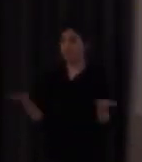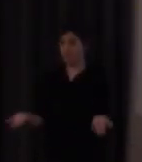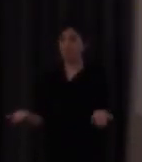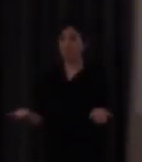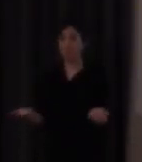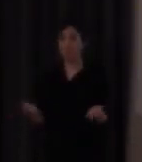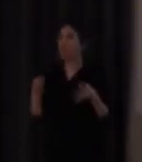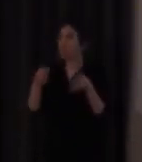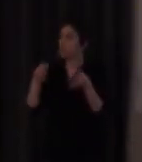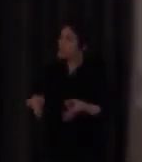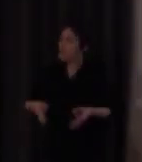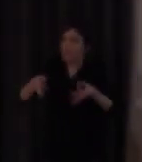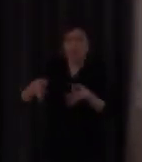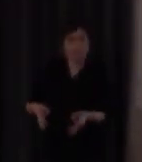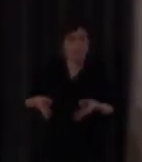Siempre que...